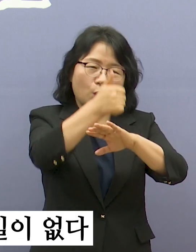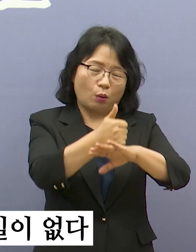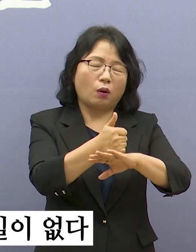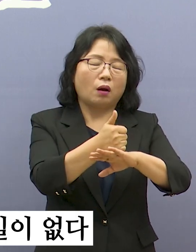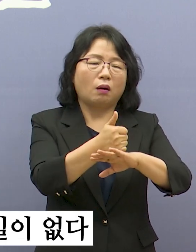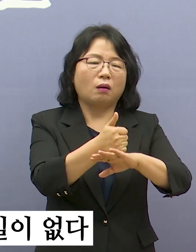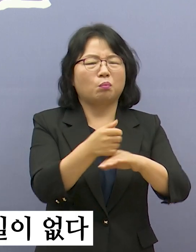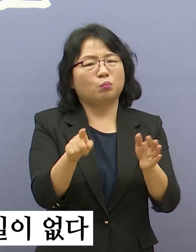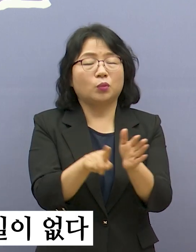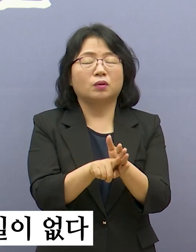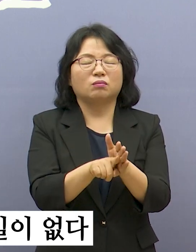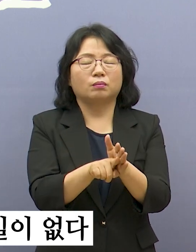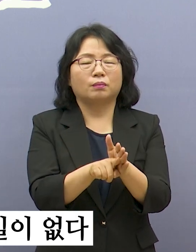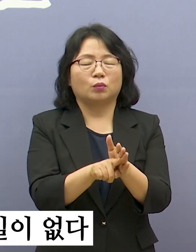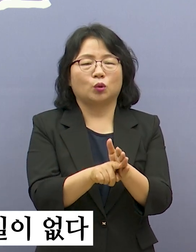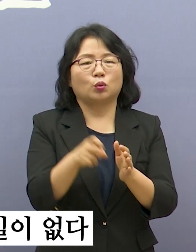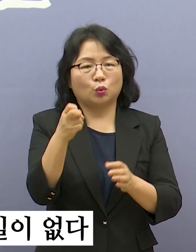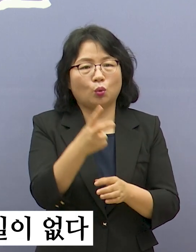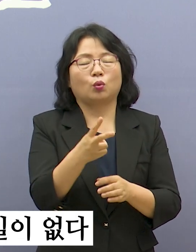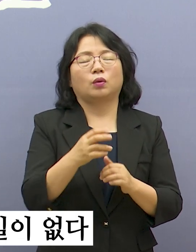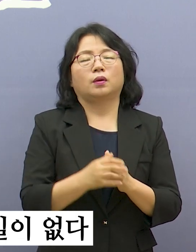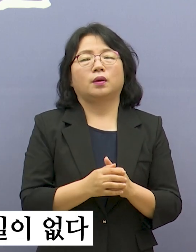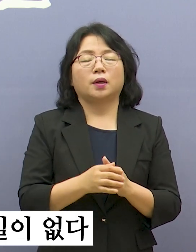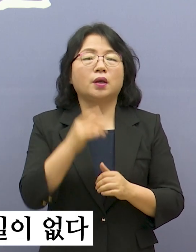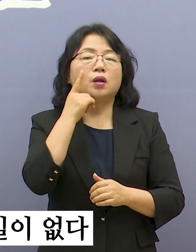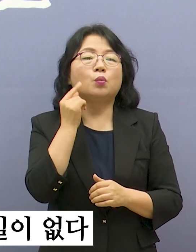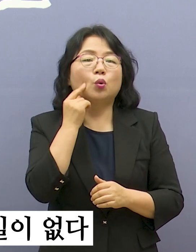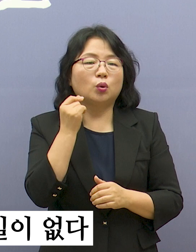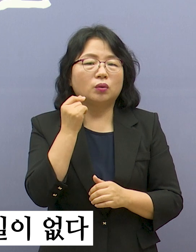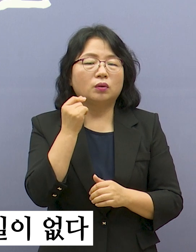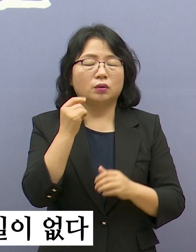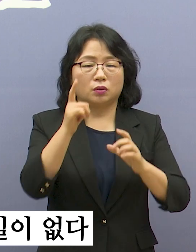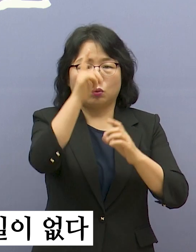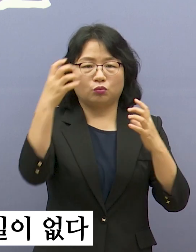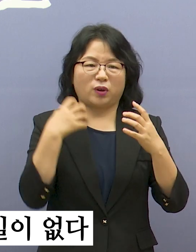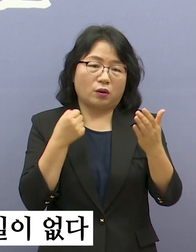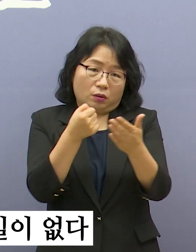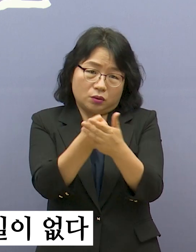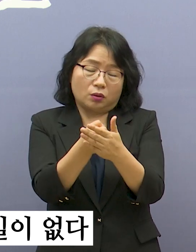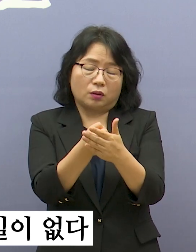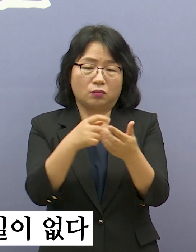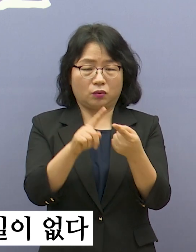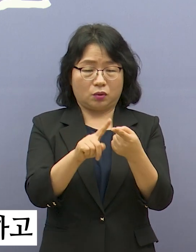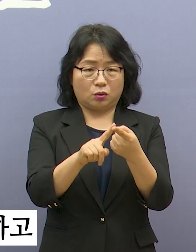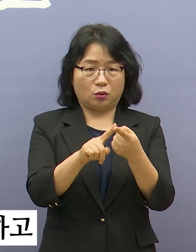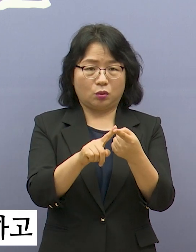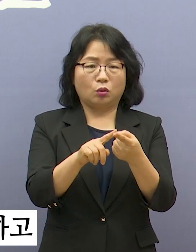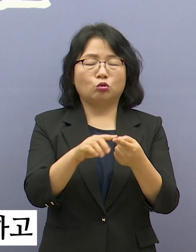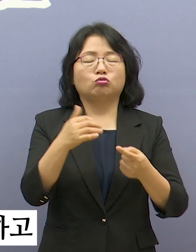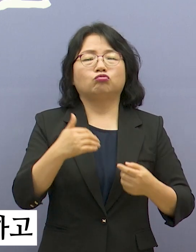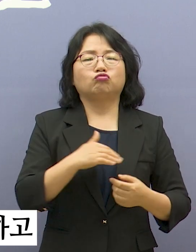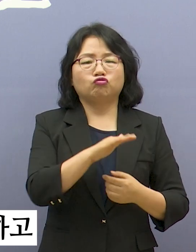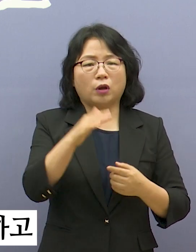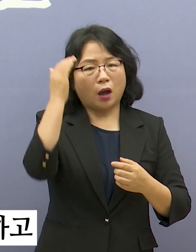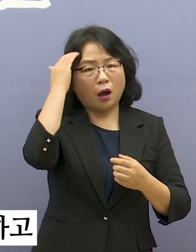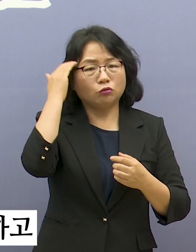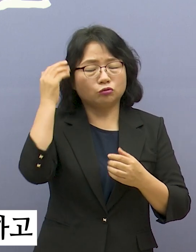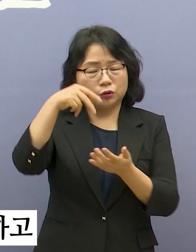일부의 결정을 우리나라가 막을 길이 없다. 다만